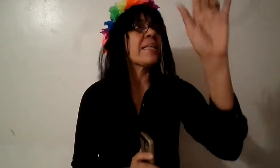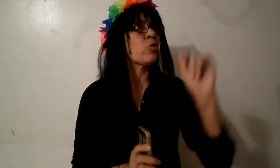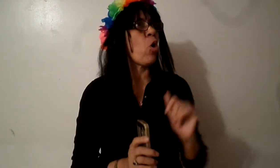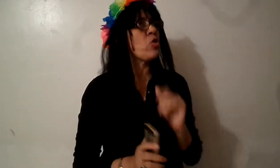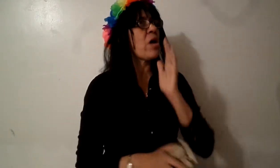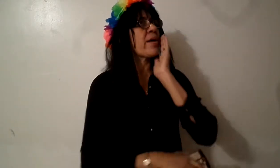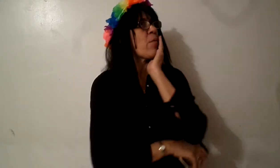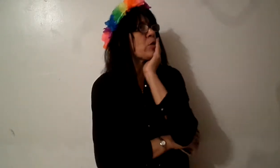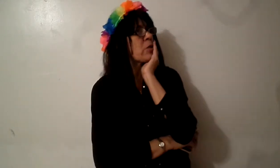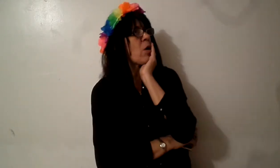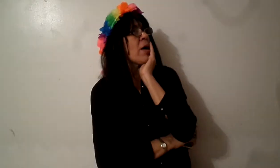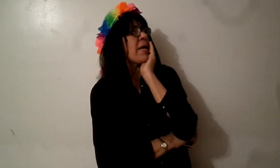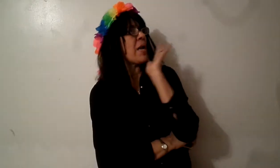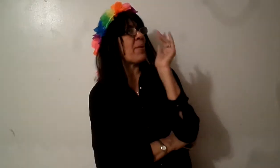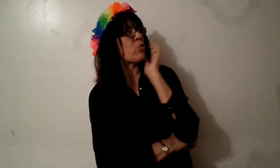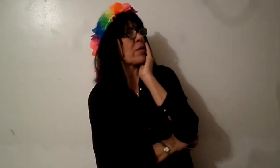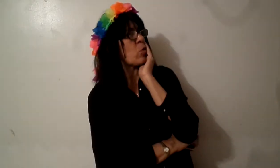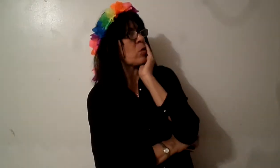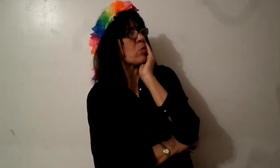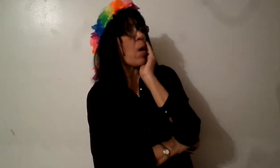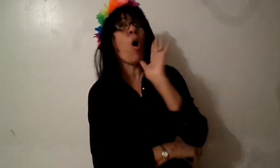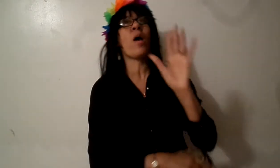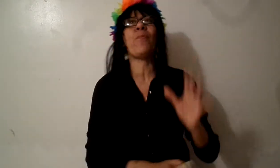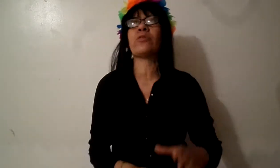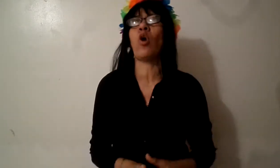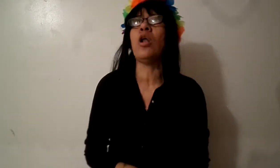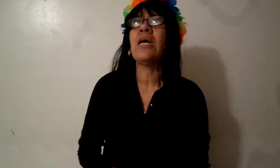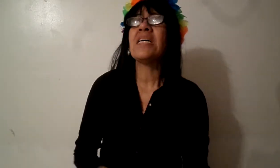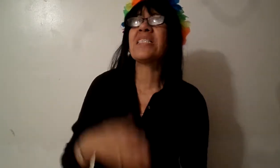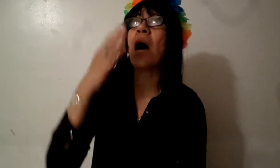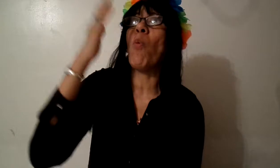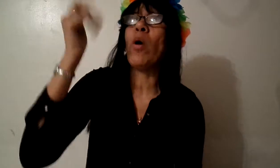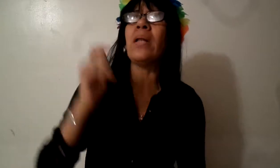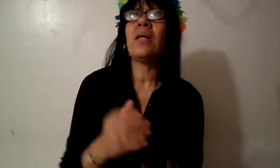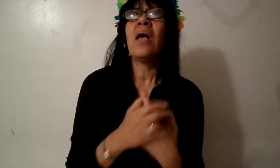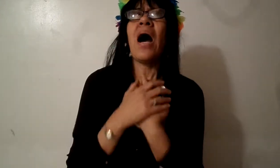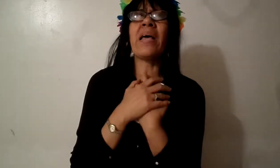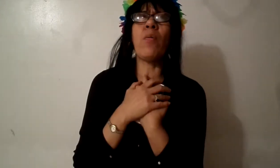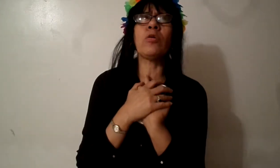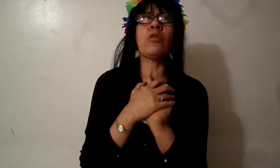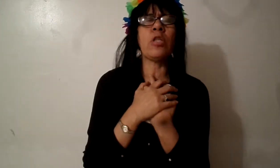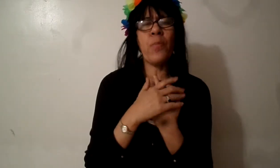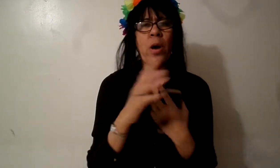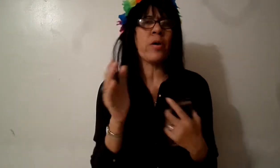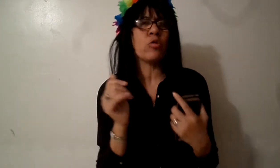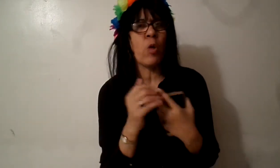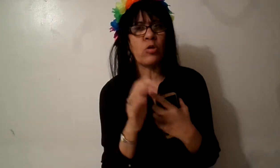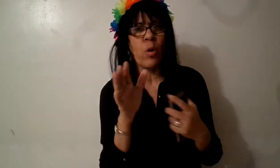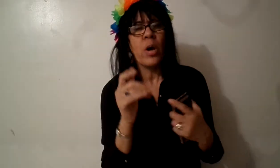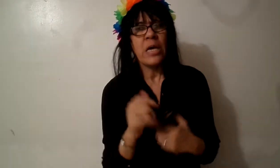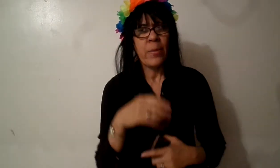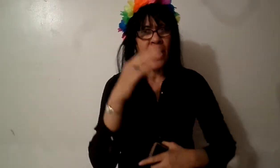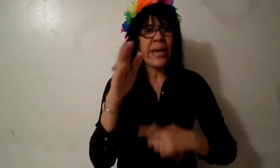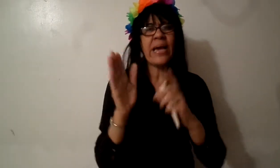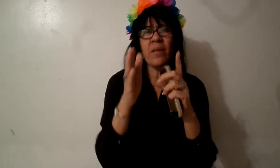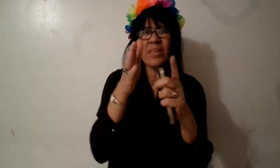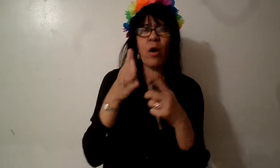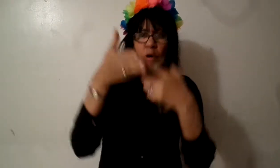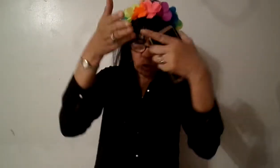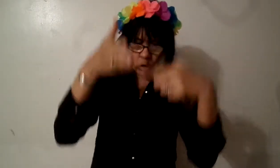de Toña que bonito en la pastora Toña tú estás oh el pastor Samuel ay que bonito y después cuando ven el video que yo lo